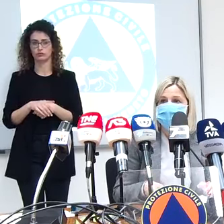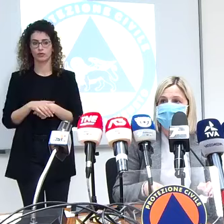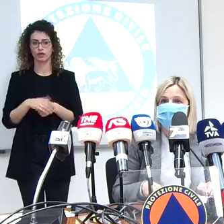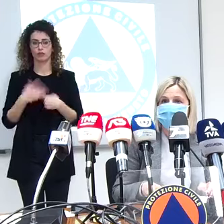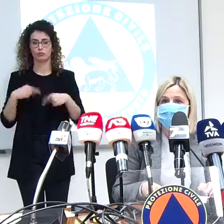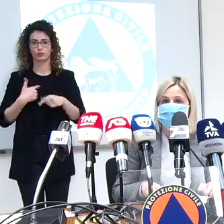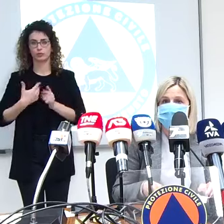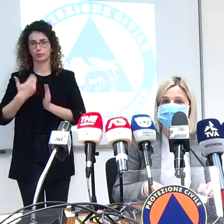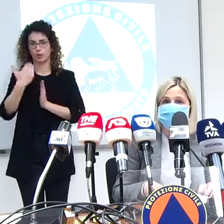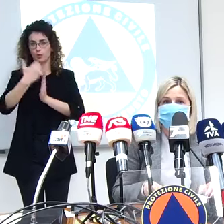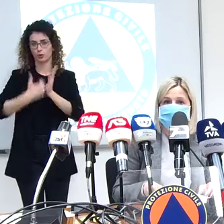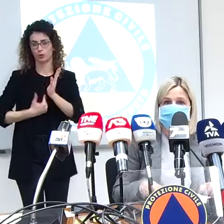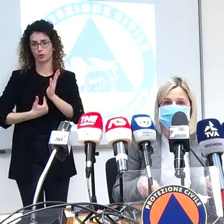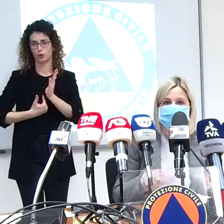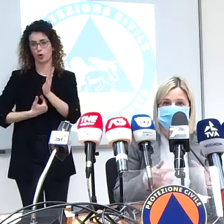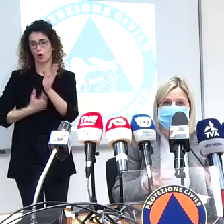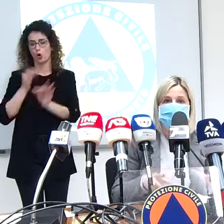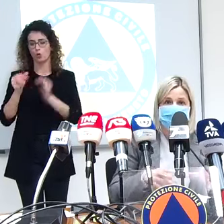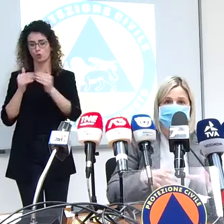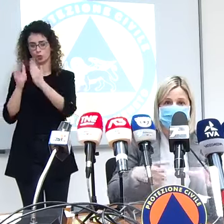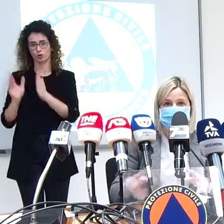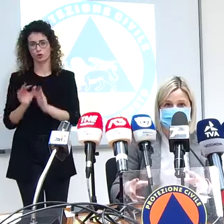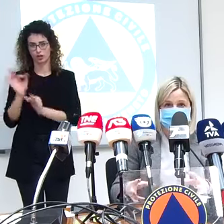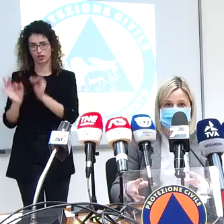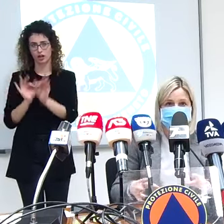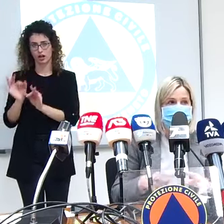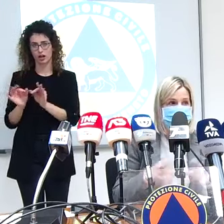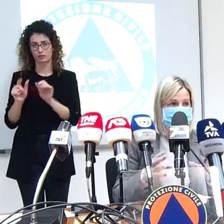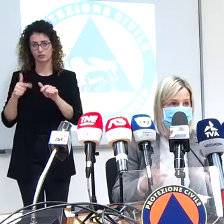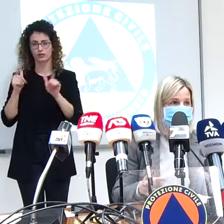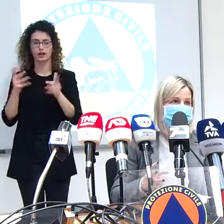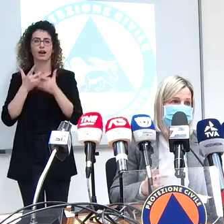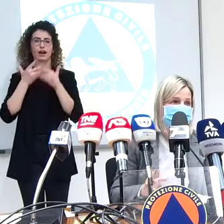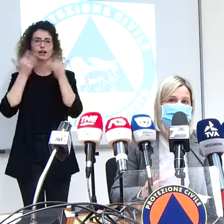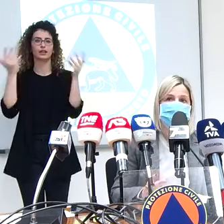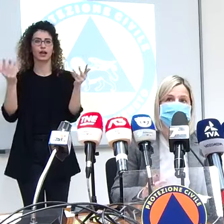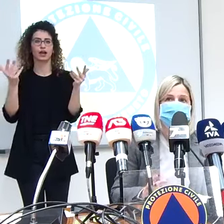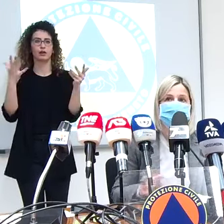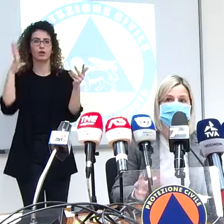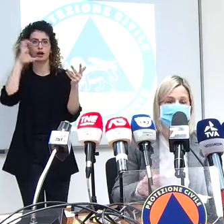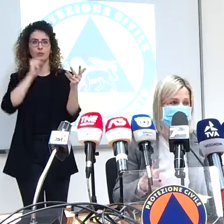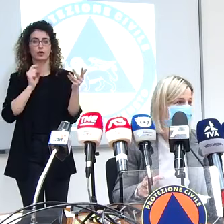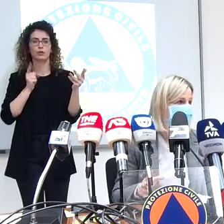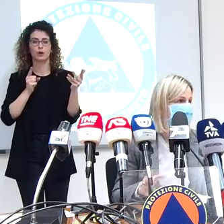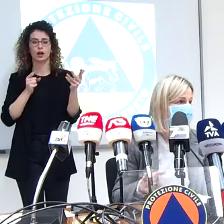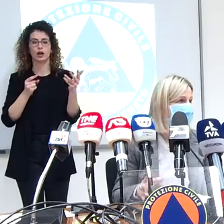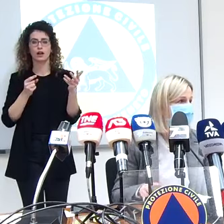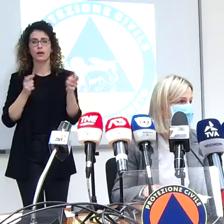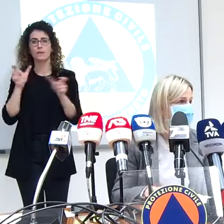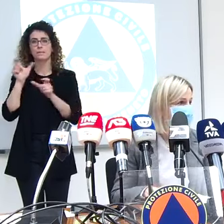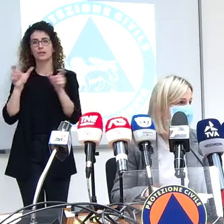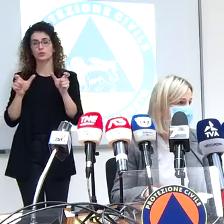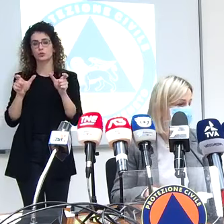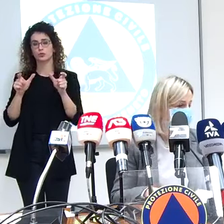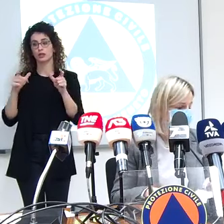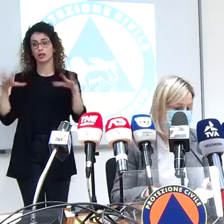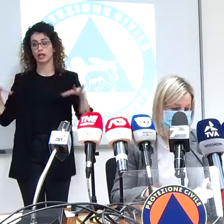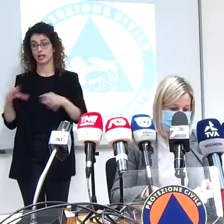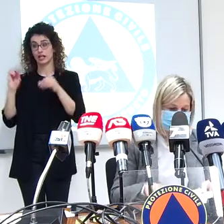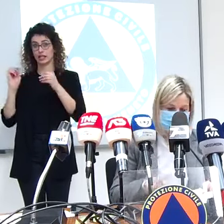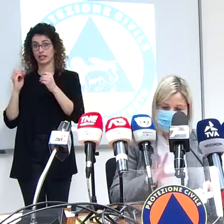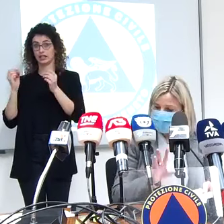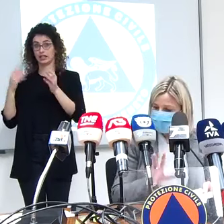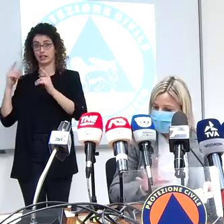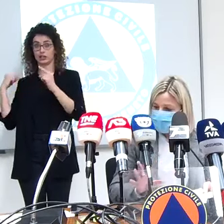di protocollo di cure domiciliare per capire quante persone da inizio pandemia ad oggi sono state seguite a casa